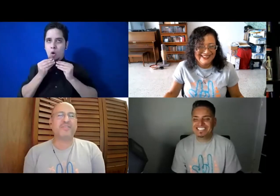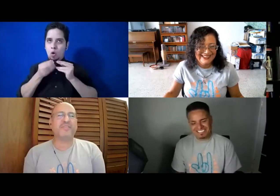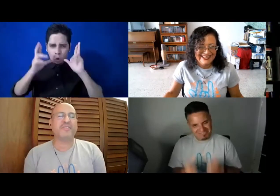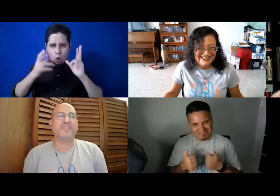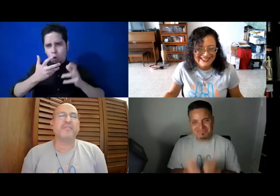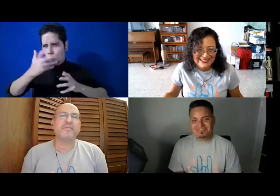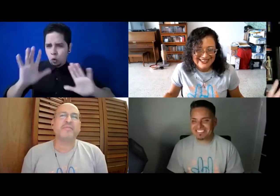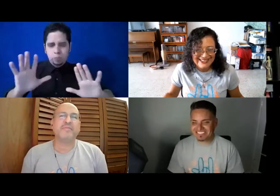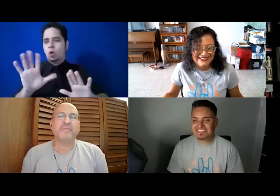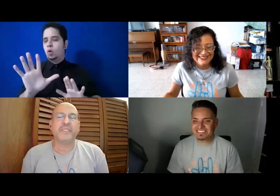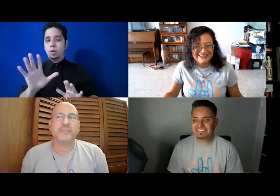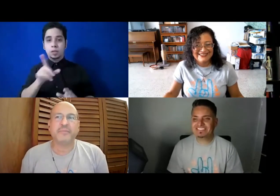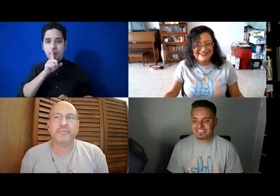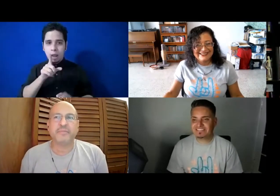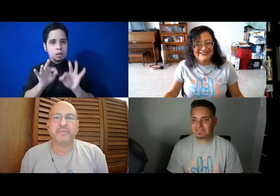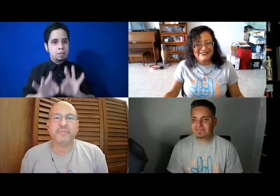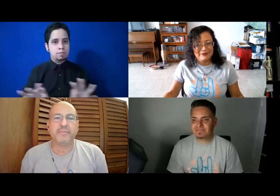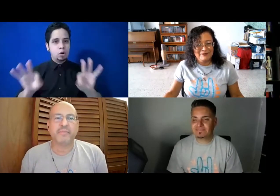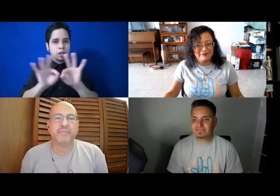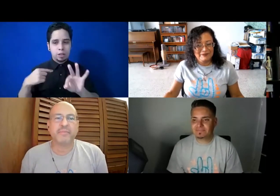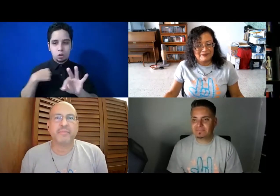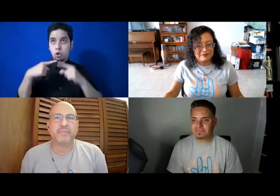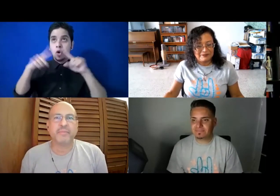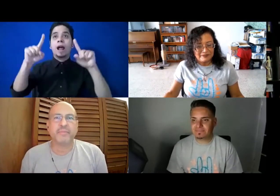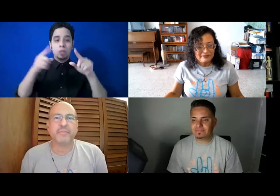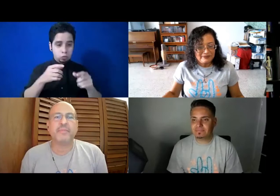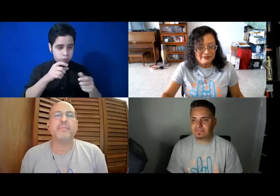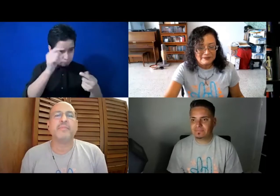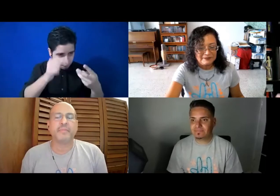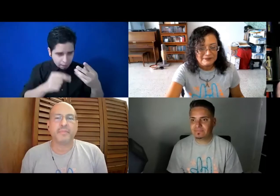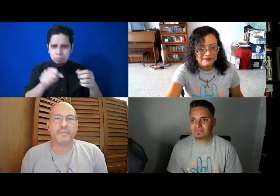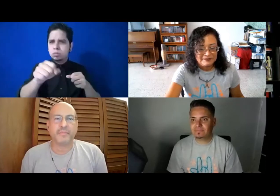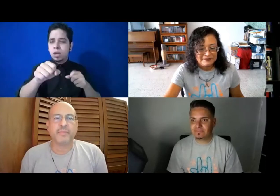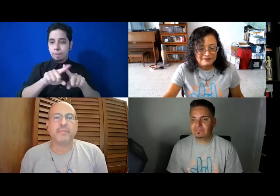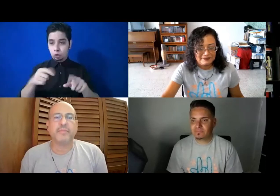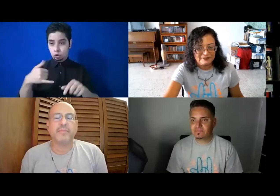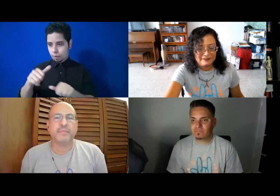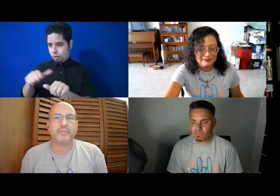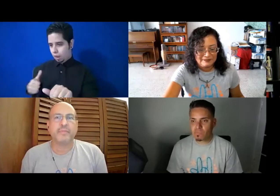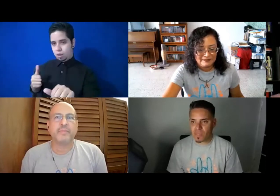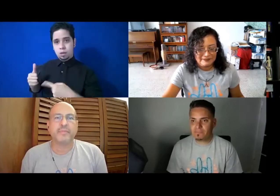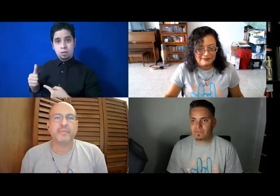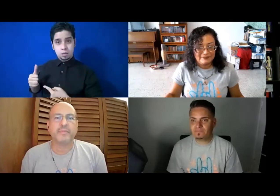es que de verdad, gente, estamos logrando cosas pero todavía nos falta, todavía estamos atrás y es increíble porque yo puedo entender